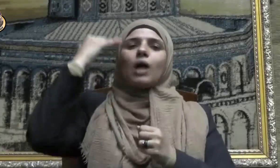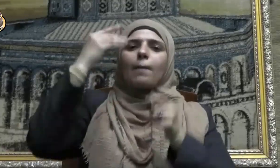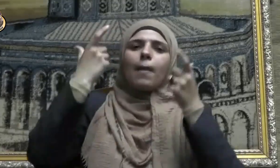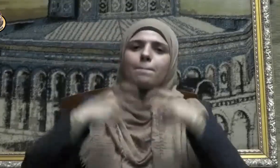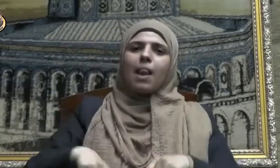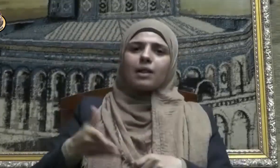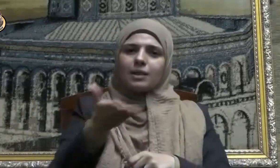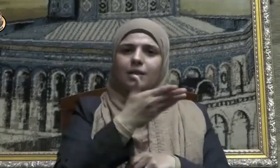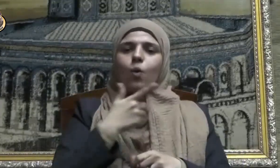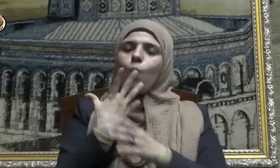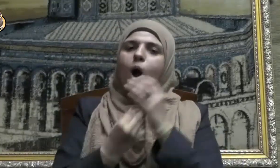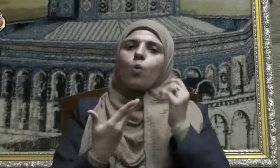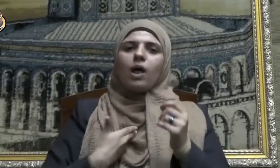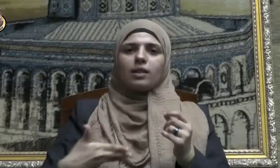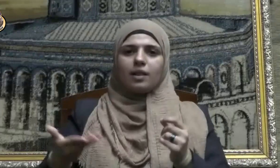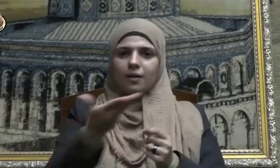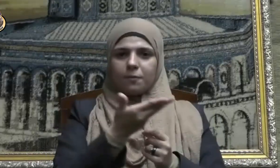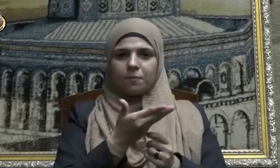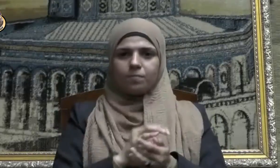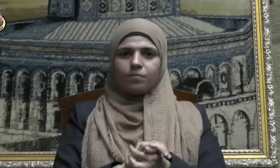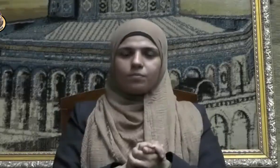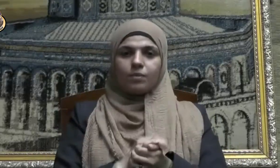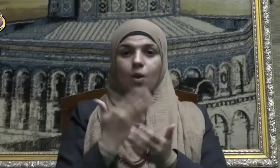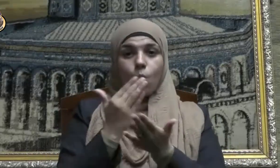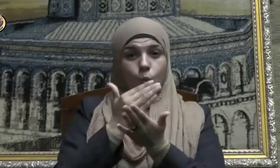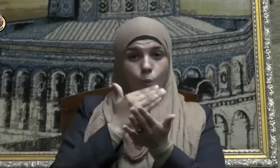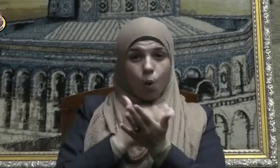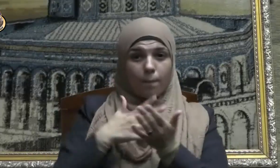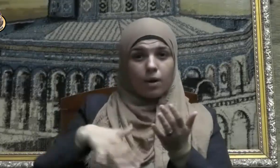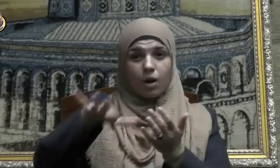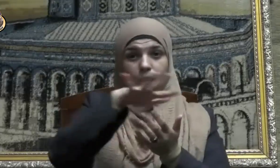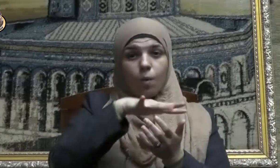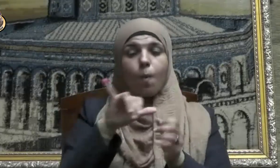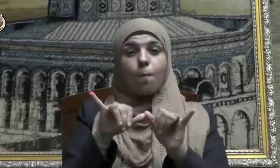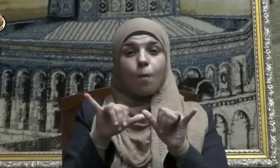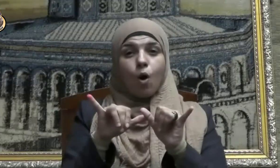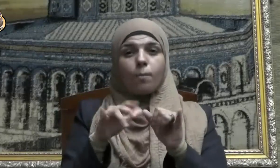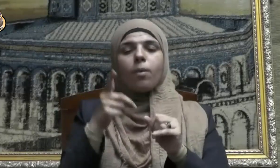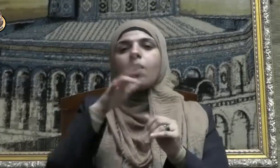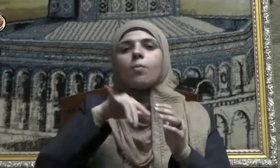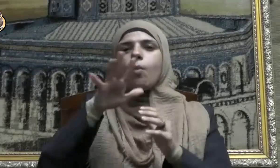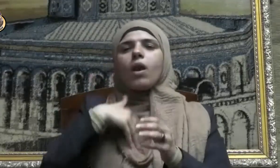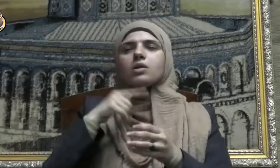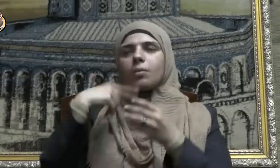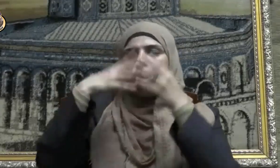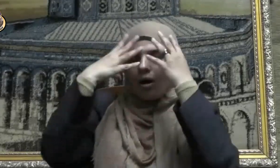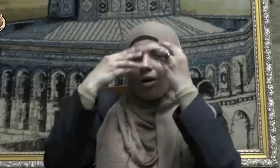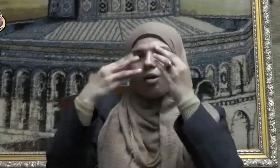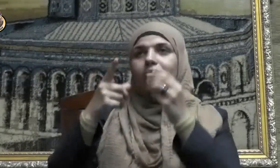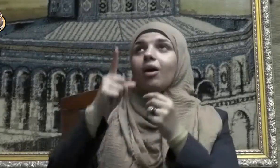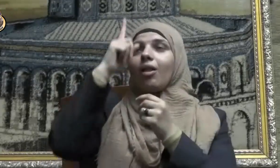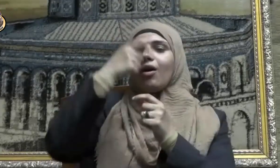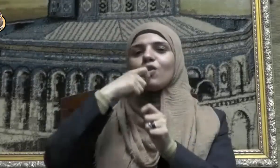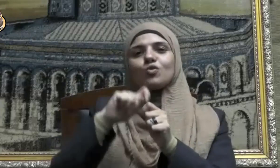وأبنائنا وقبل ذلك كله مرضاة لربنا سبحانه وتعالى